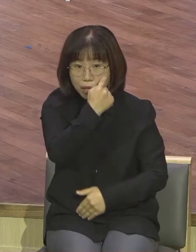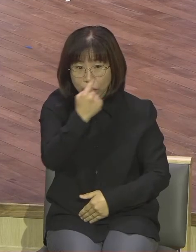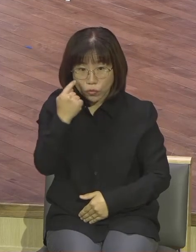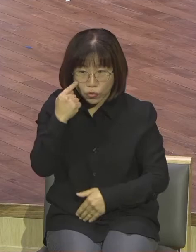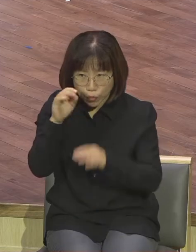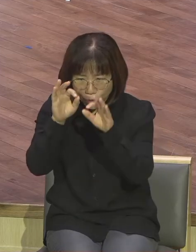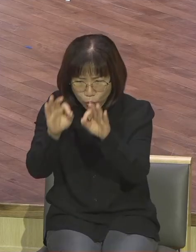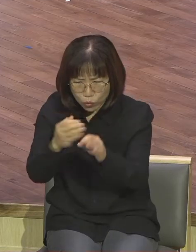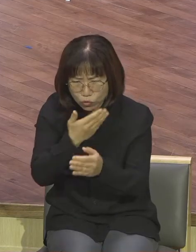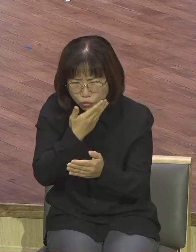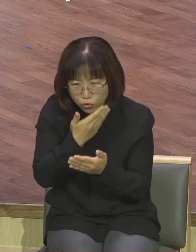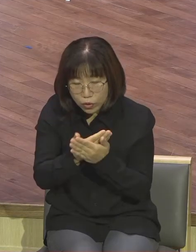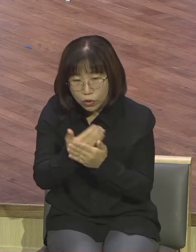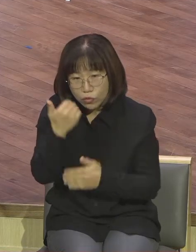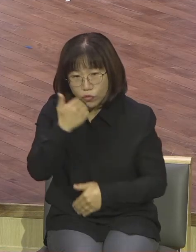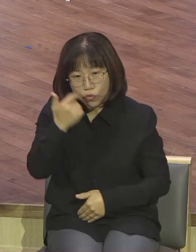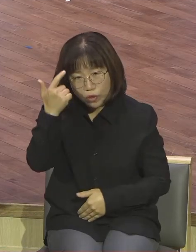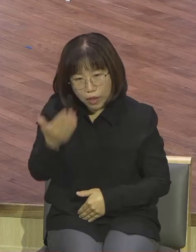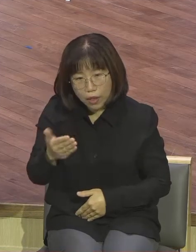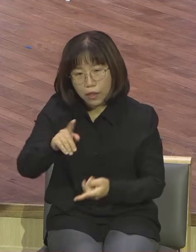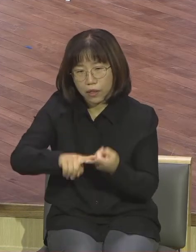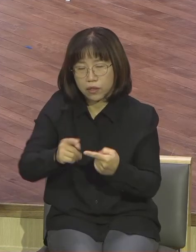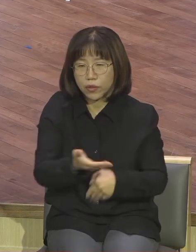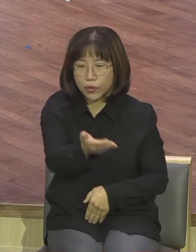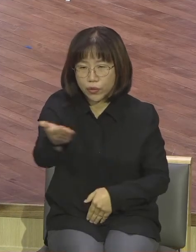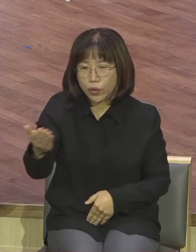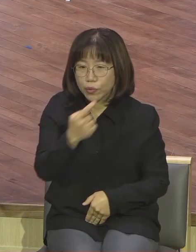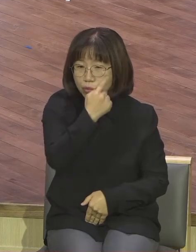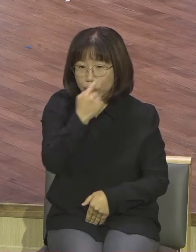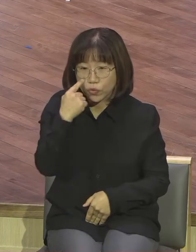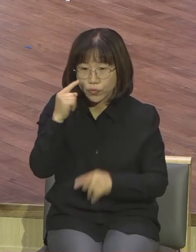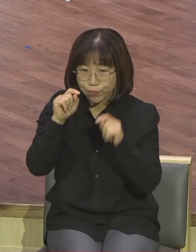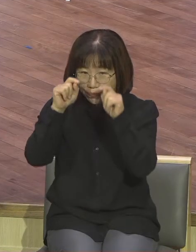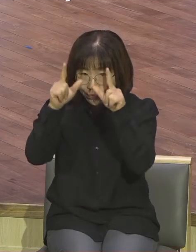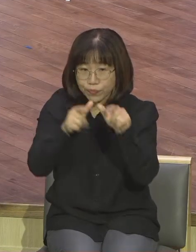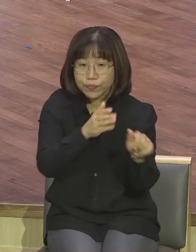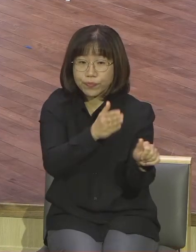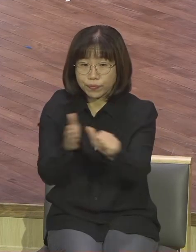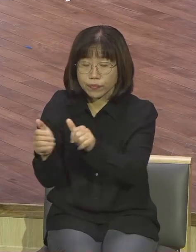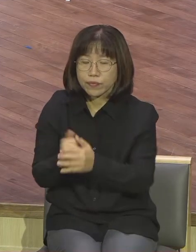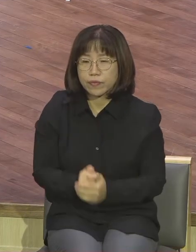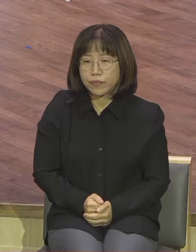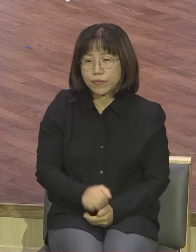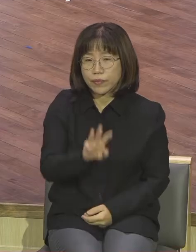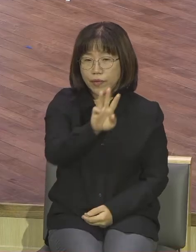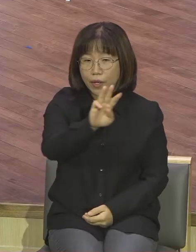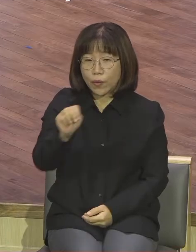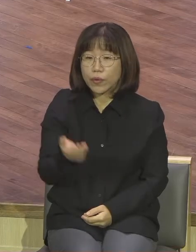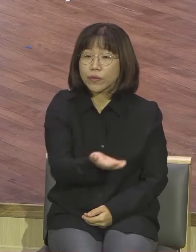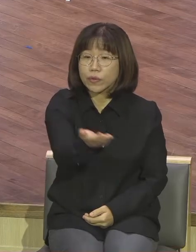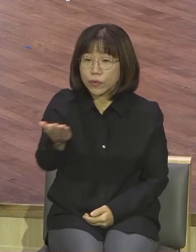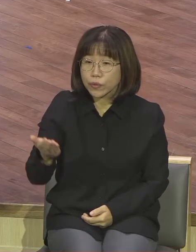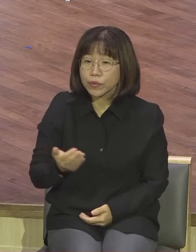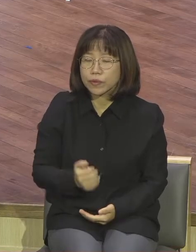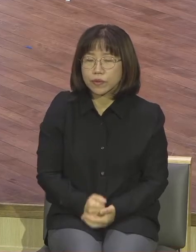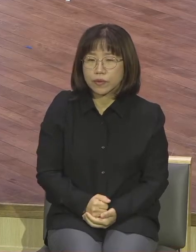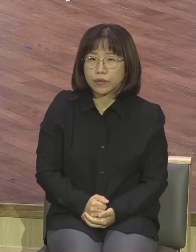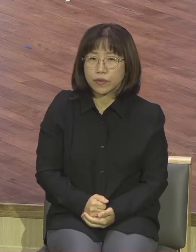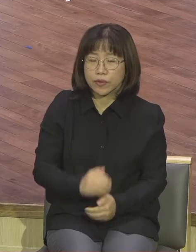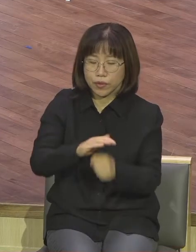것을 이 시간 발견해야 됩니다 영원계 모든 성도를 보문 말씀 통해서 어떻게 하면 나도